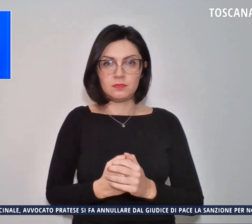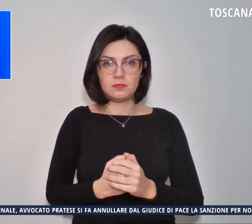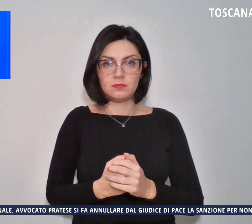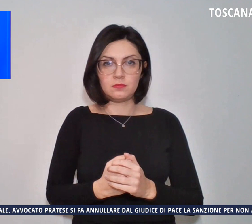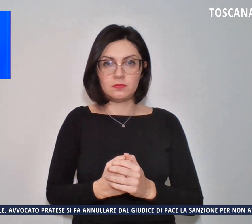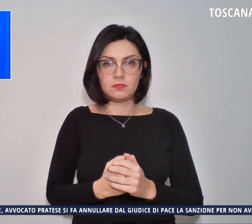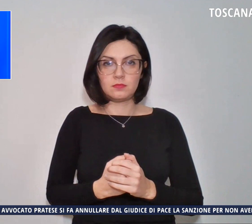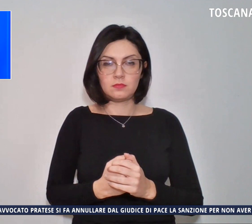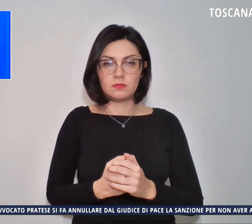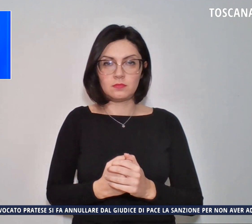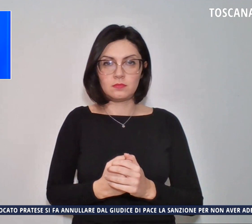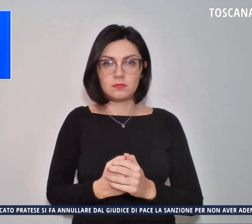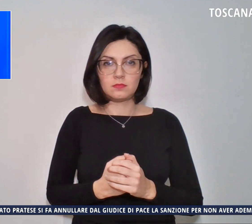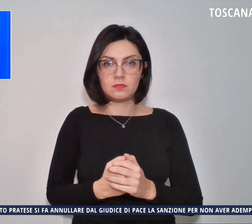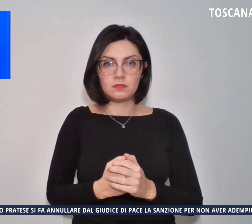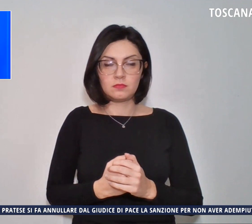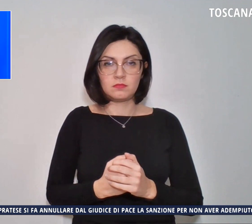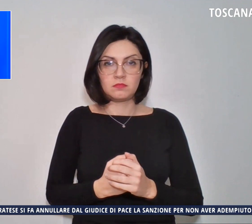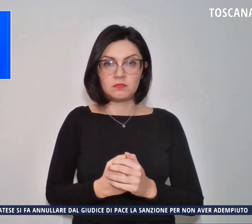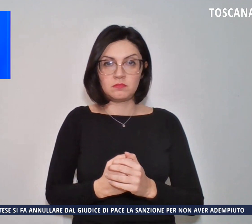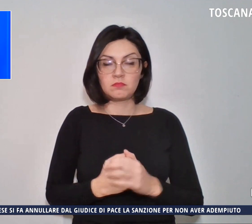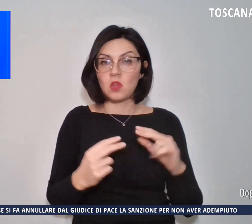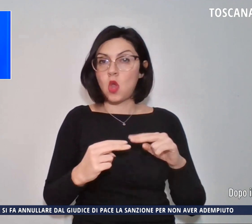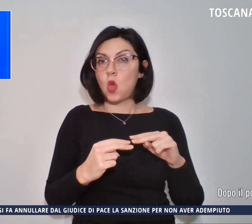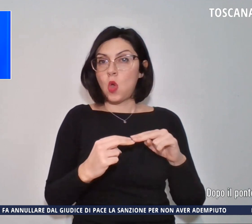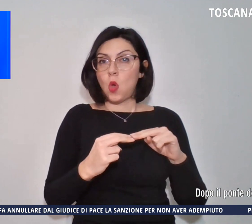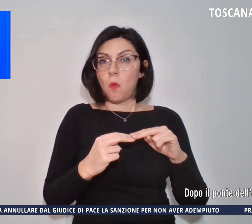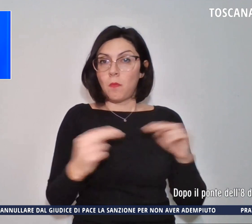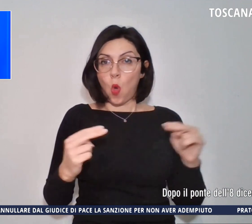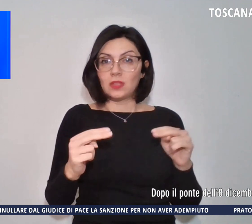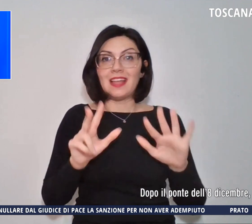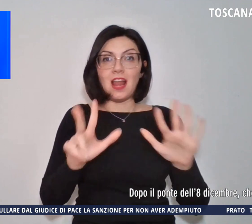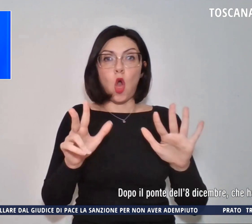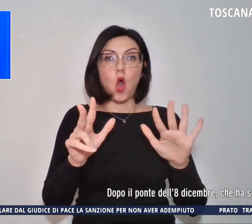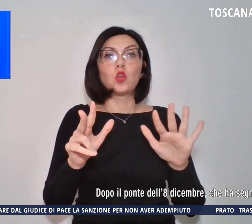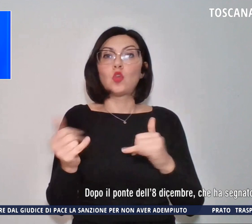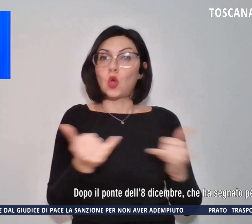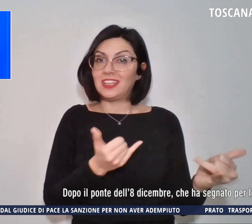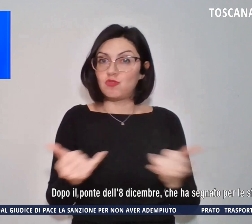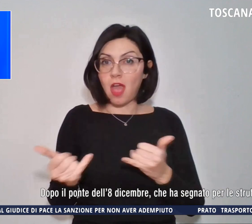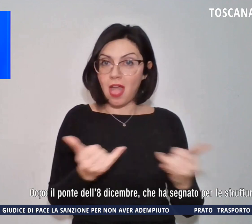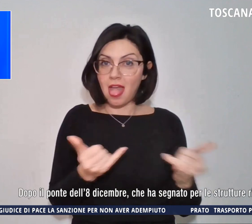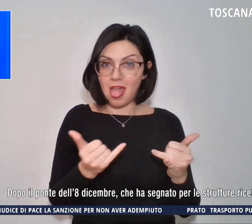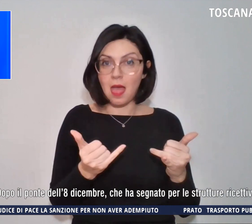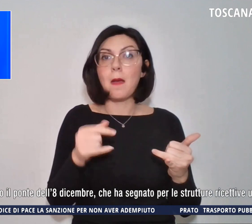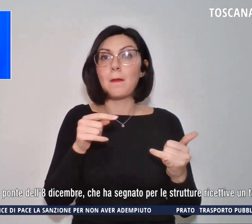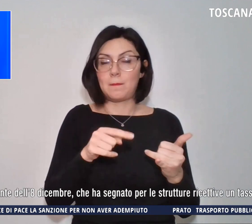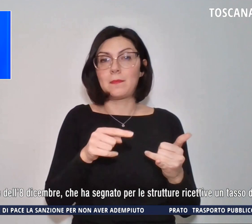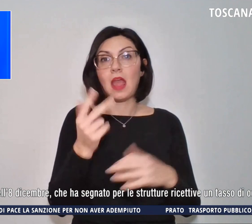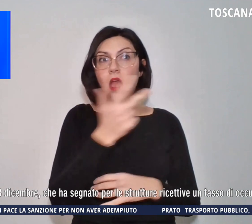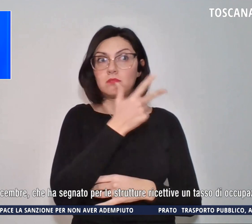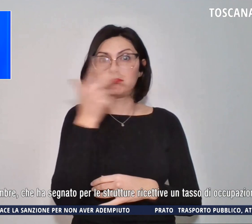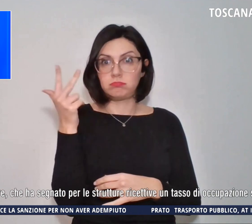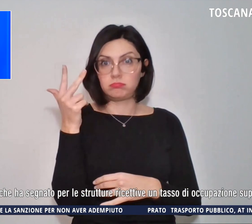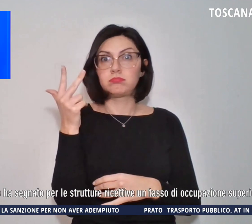Dopo il ponte dell'8 dicembre che ha segnato per le strutture ricettive un tasso di occupazione